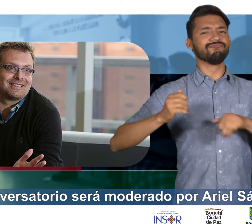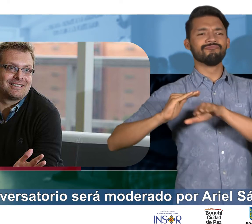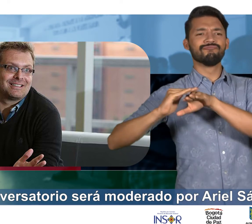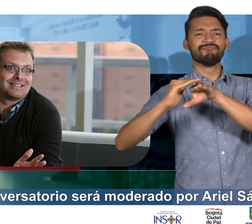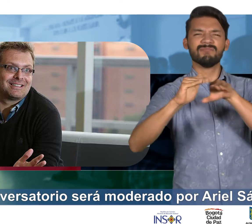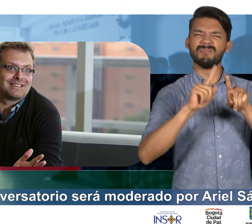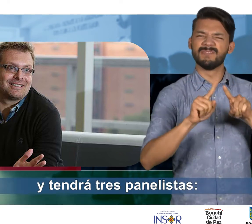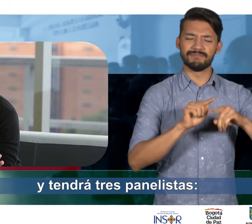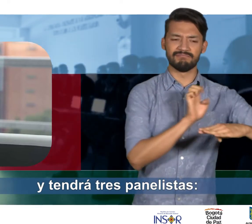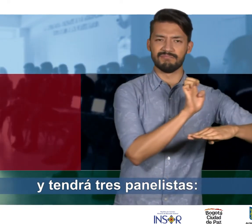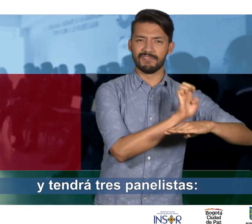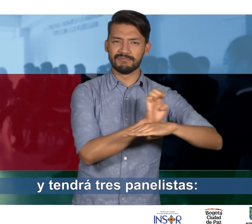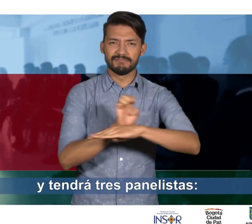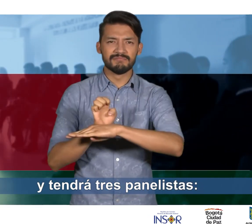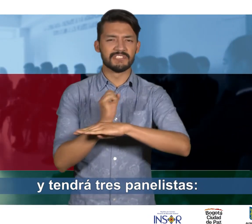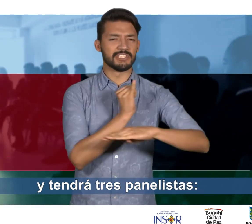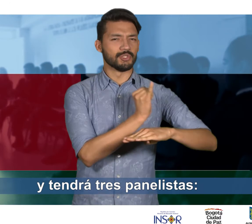y tendrá tres panelistas.